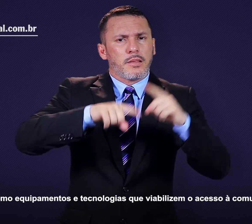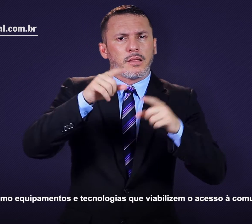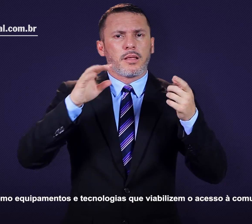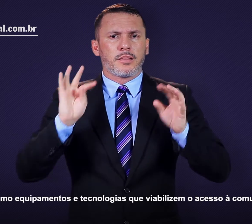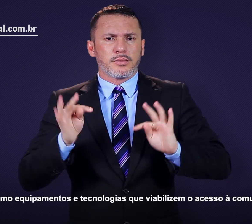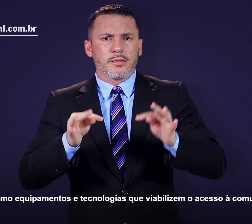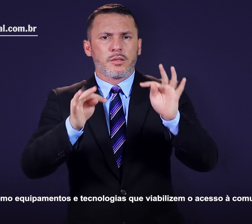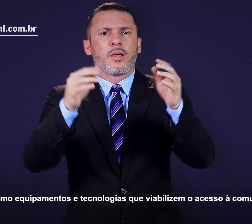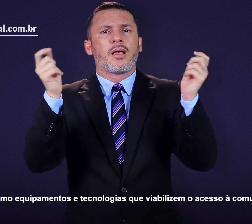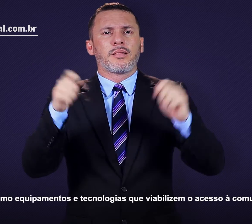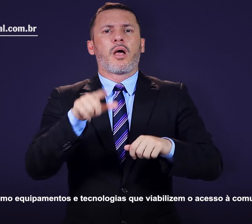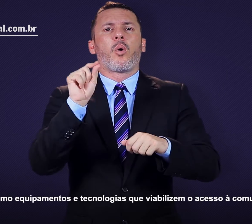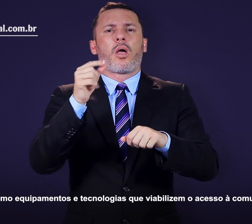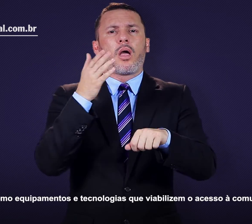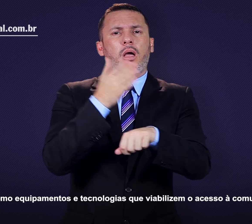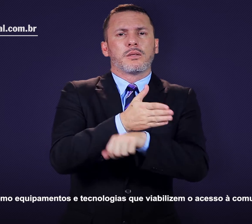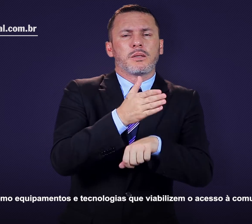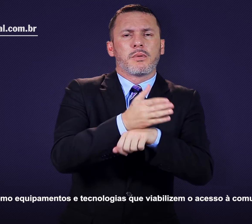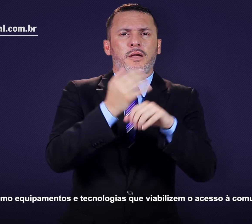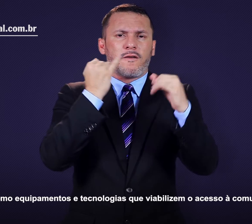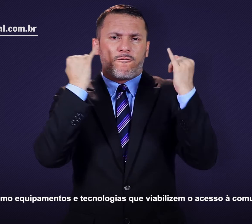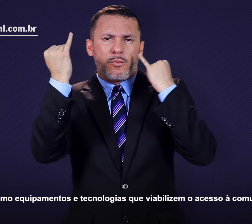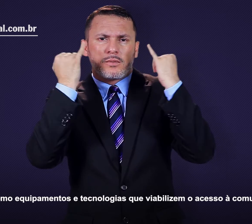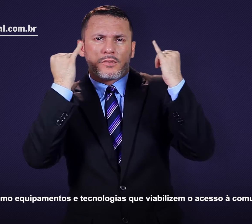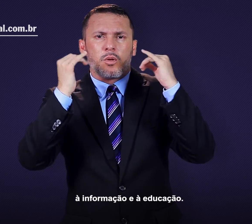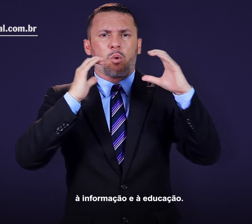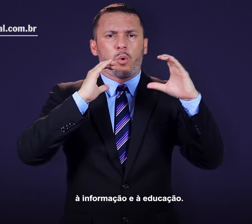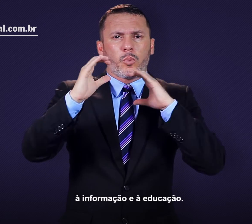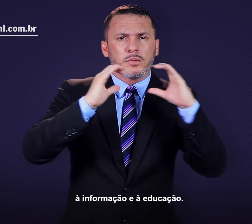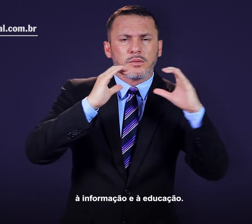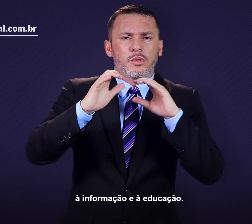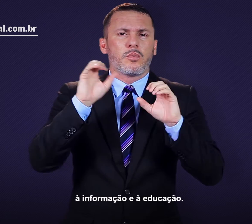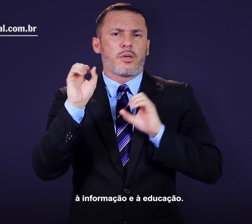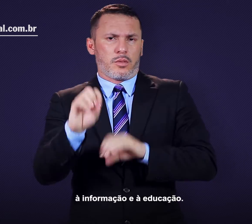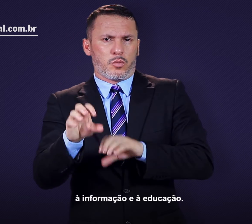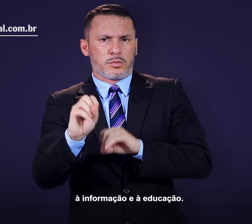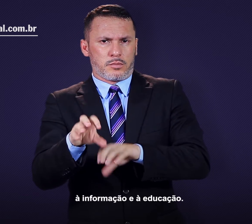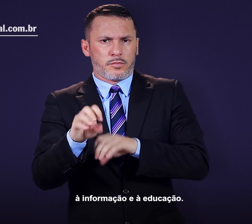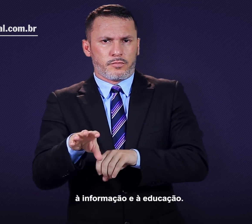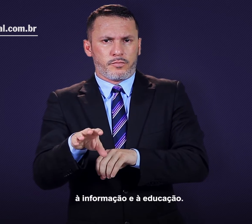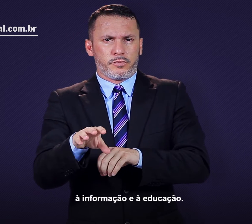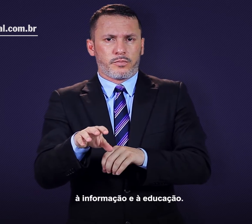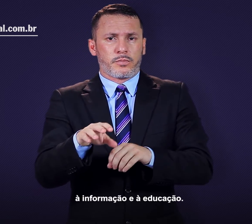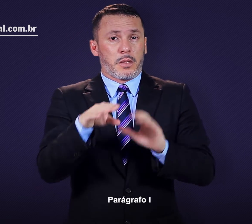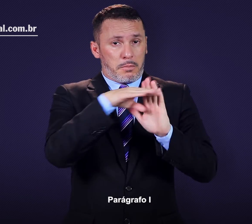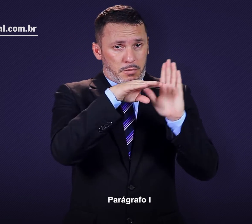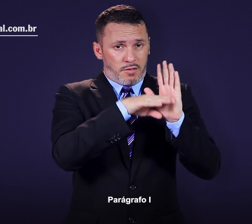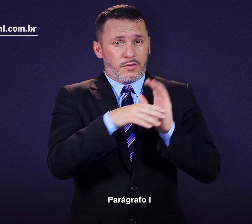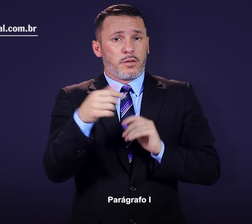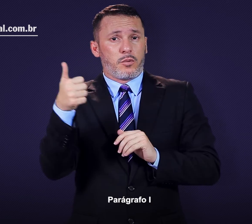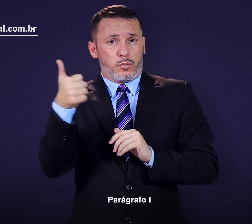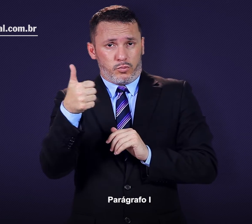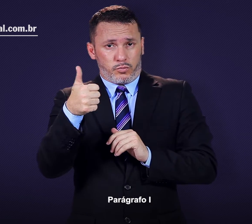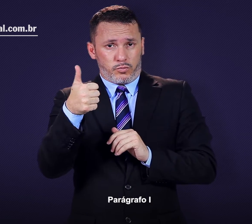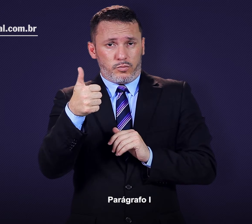tecnologias que viabilizem o acesso à comunicação, à informação e à educação. § 1º.